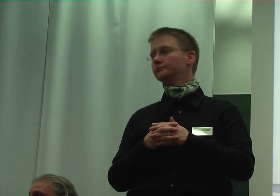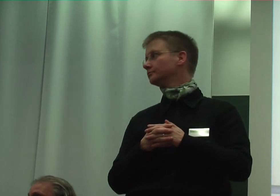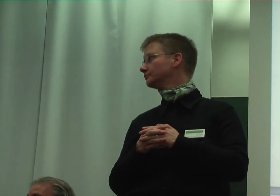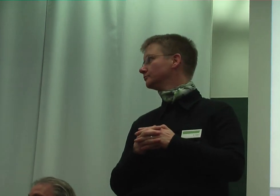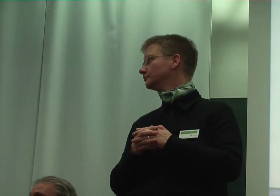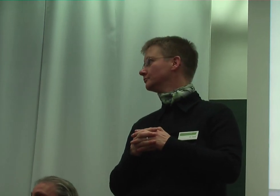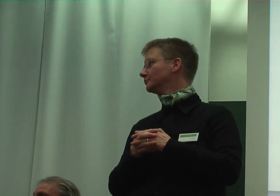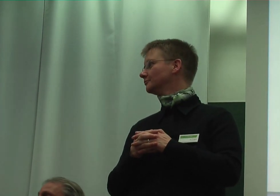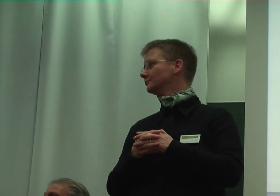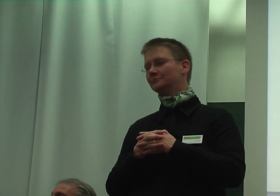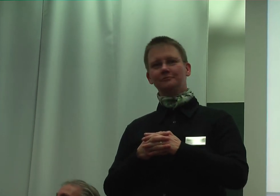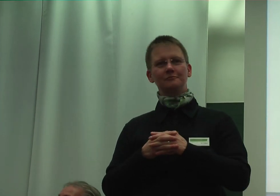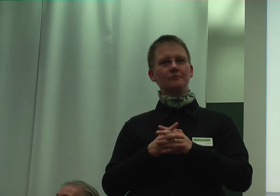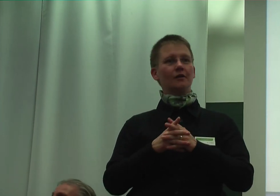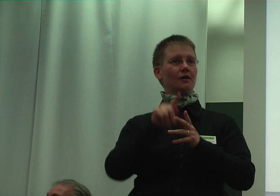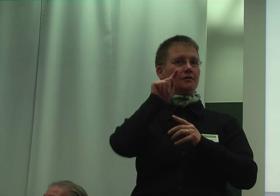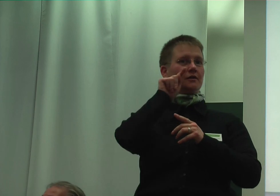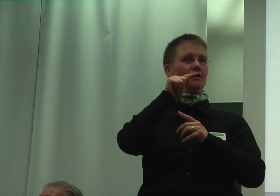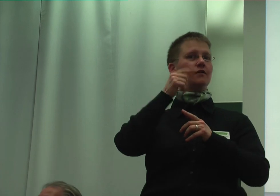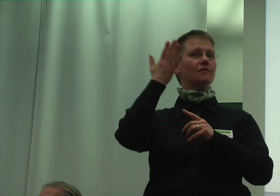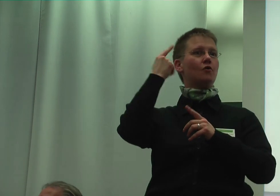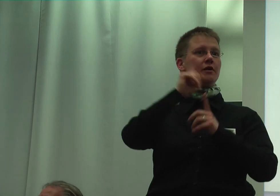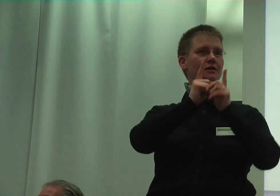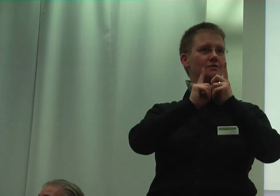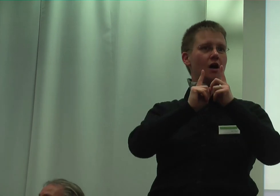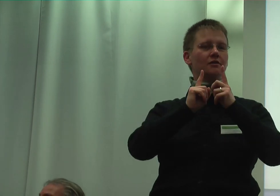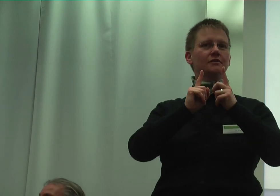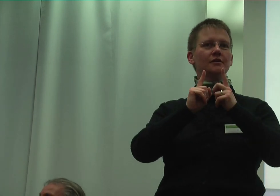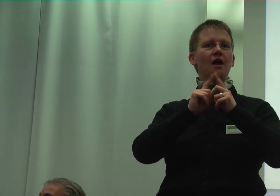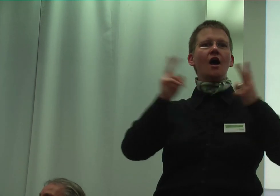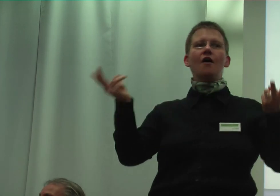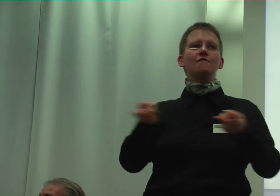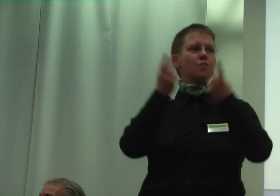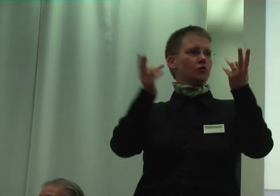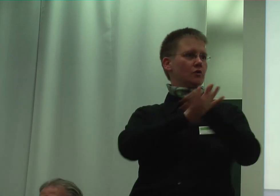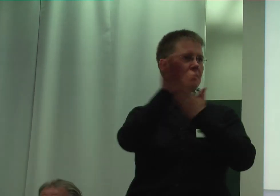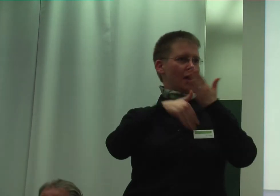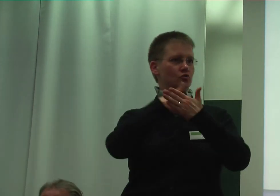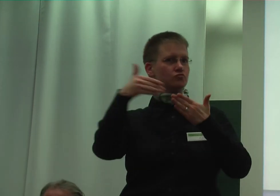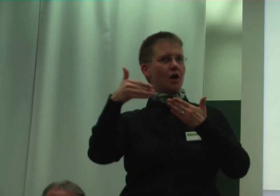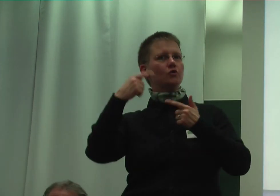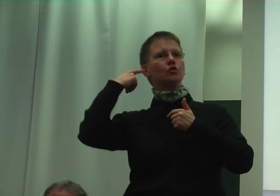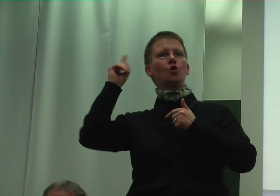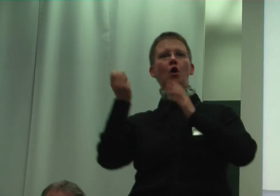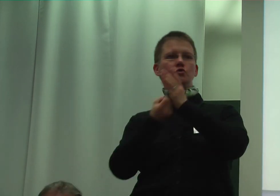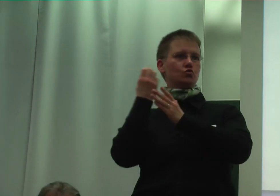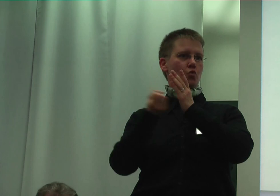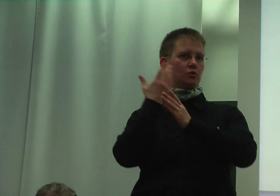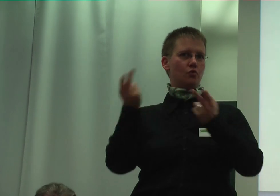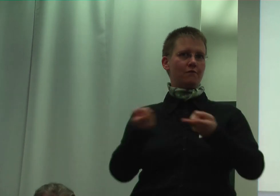Wir haben folgend seitens bezüglich der Förderung der Behinderung und Behörden und Kultur, dass es die